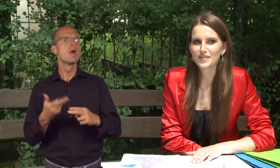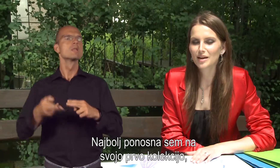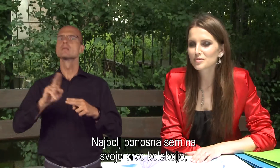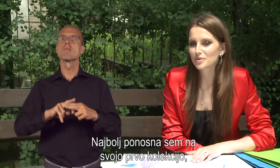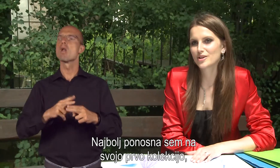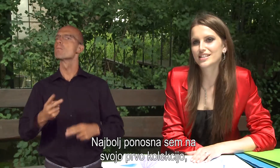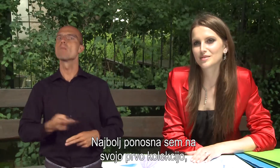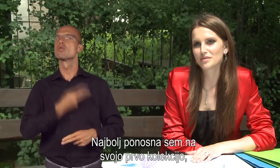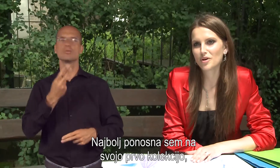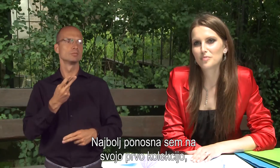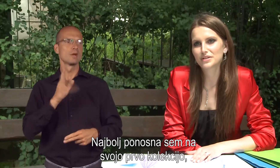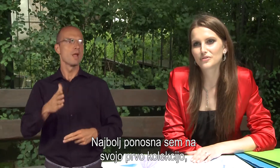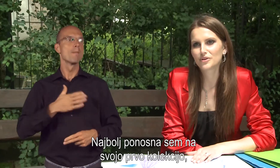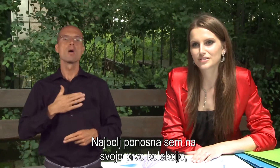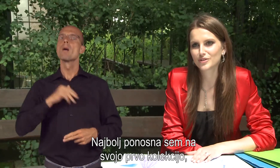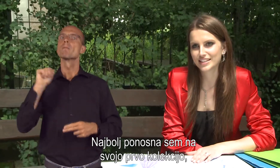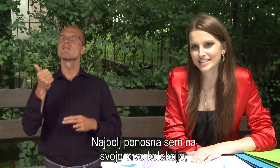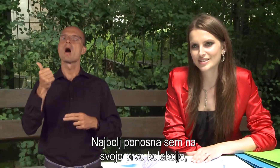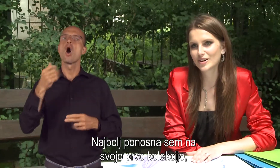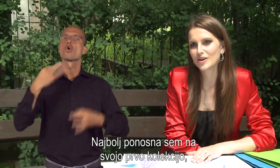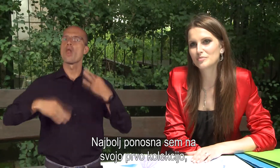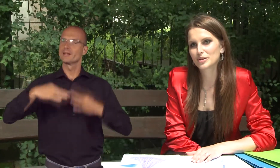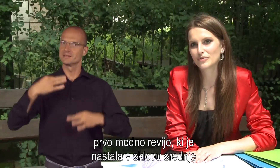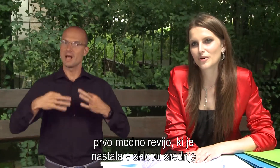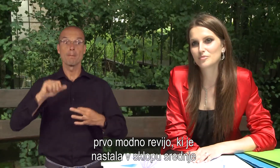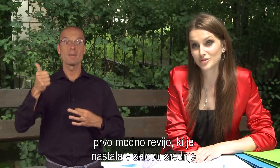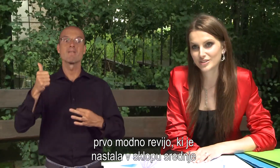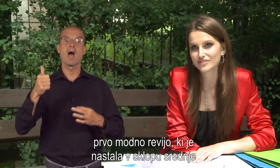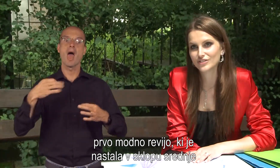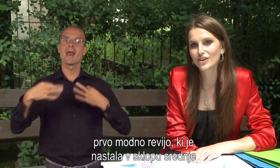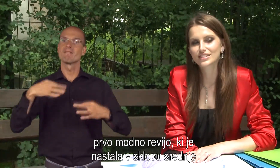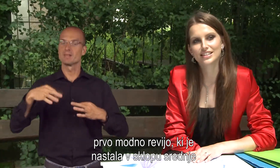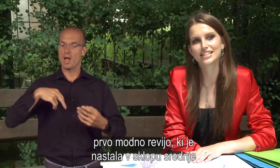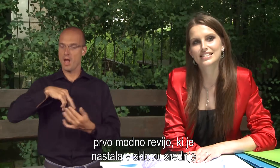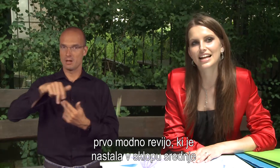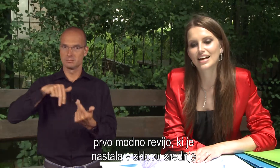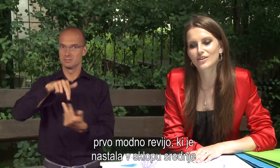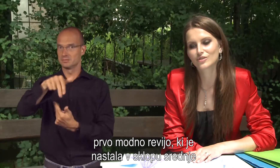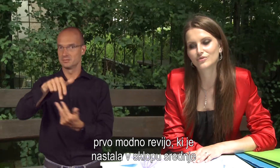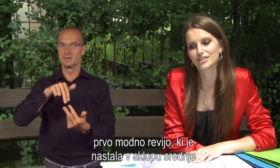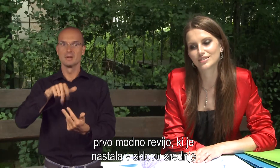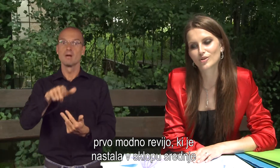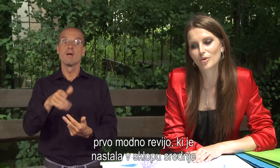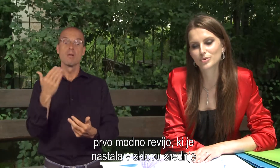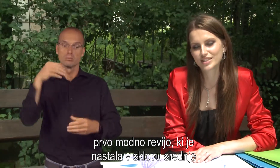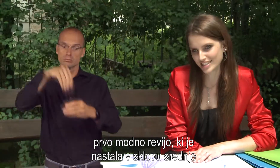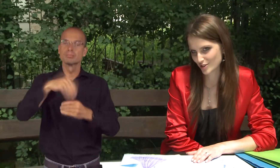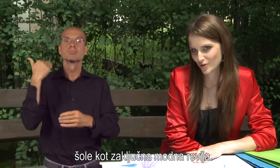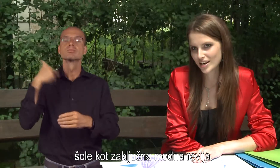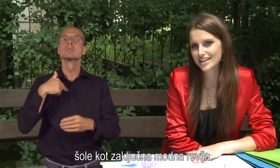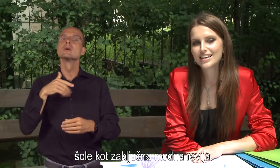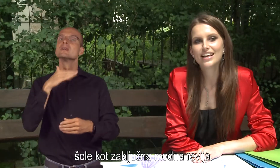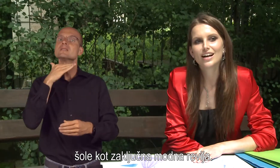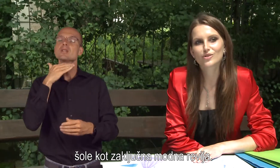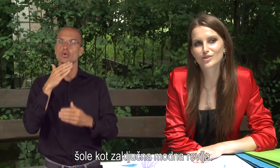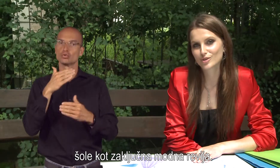Najbolj ponosna sem na mojo prvo kolekcijo, prvo modno revijo, ki je nastala v sklopu srednje